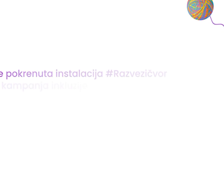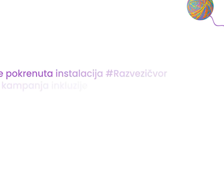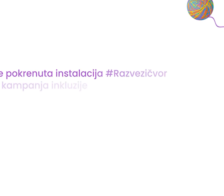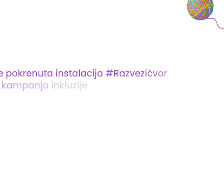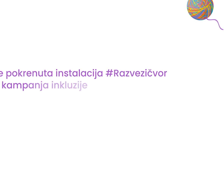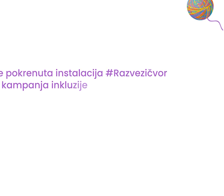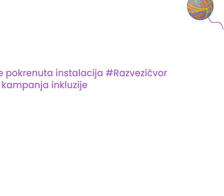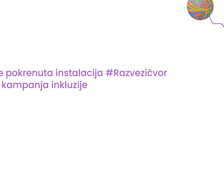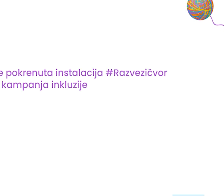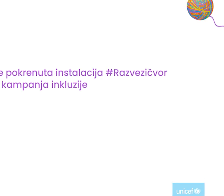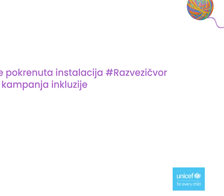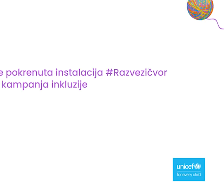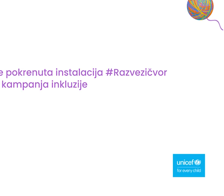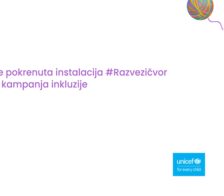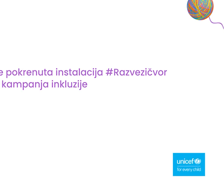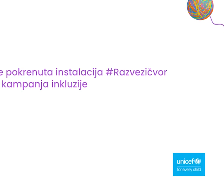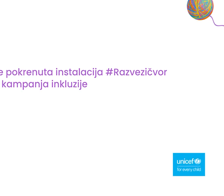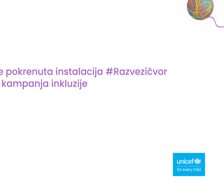Muzikë